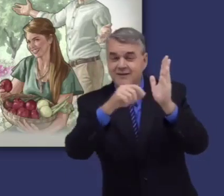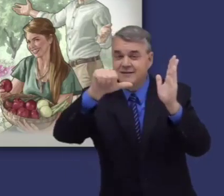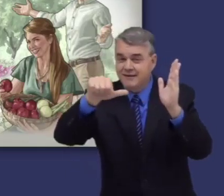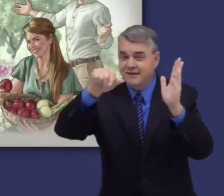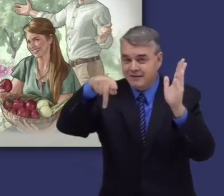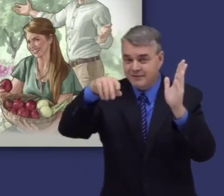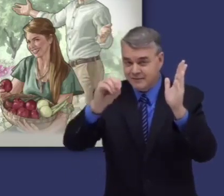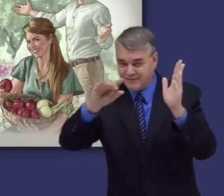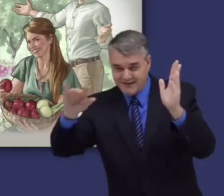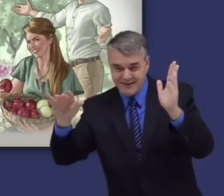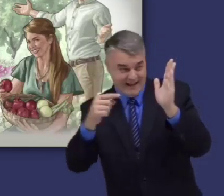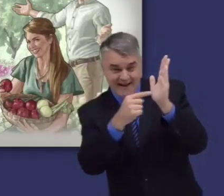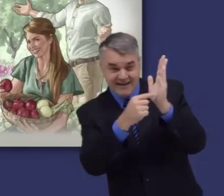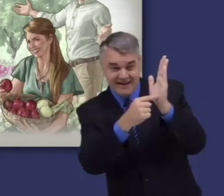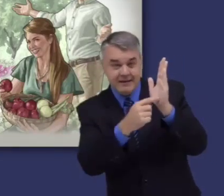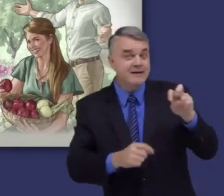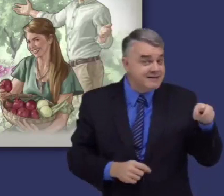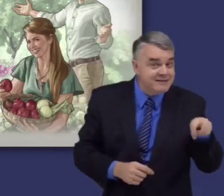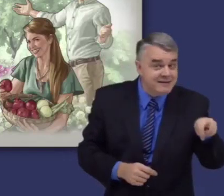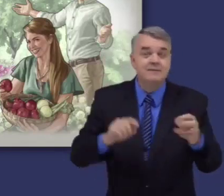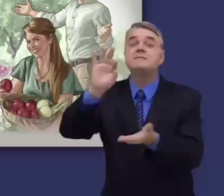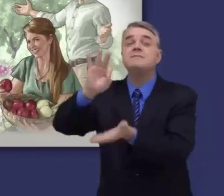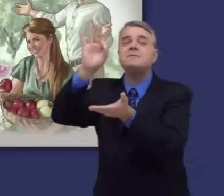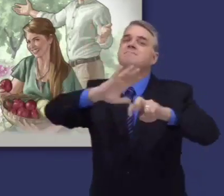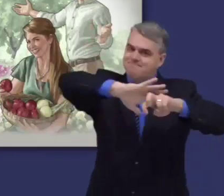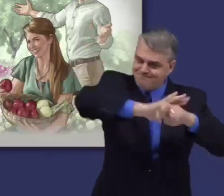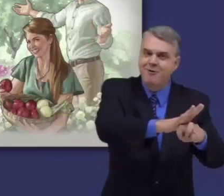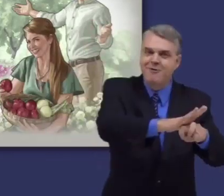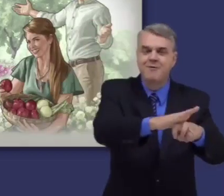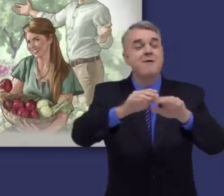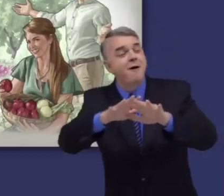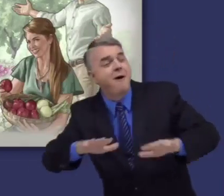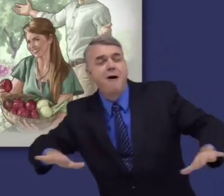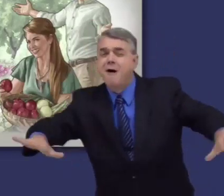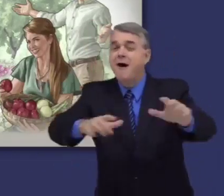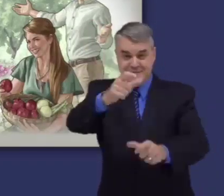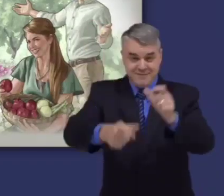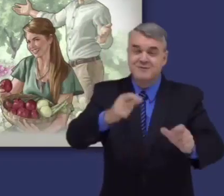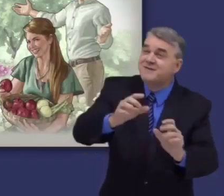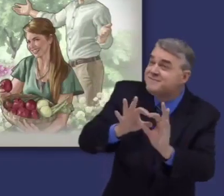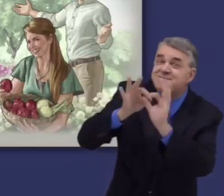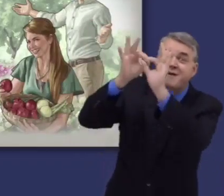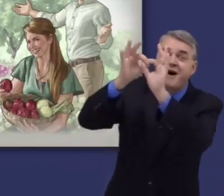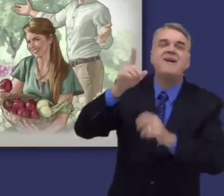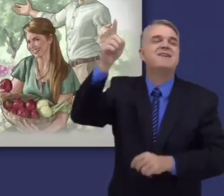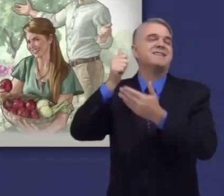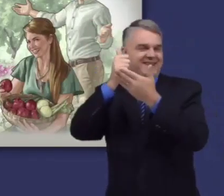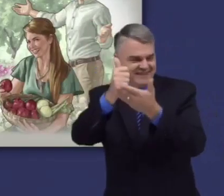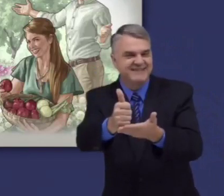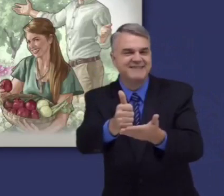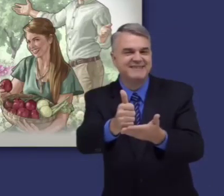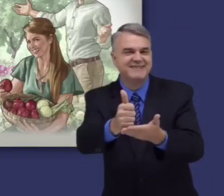Apocalipsis muestra cómo esa descendencia aplastará a la serpiente original, Satanás, y traerá las bendiciones